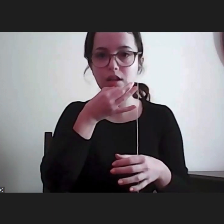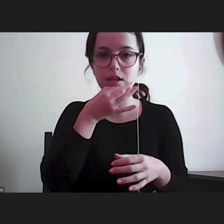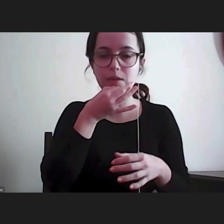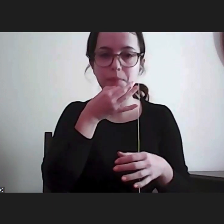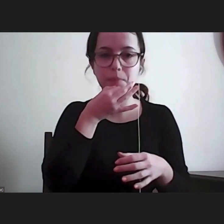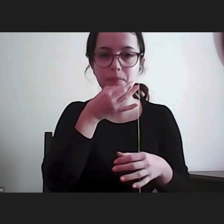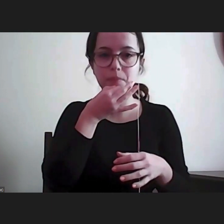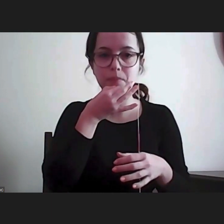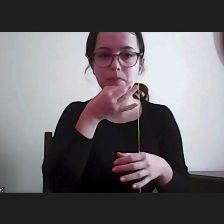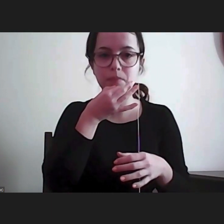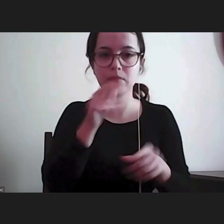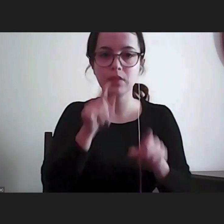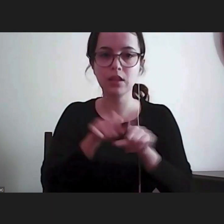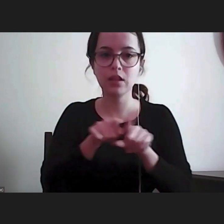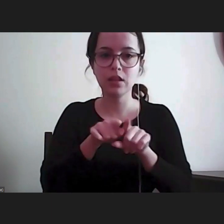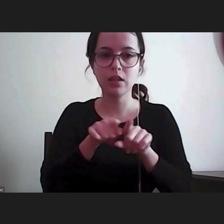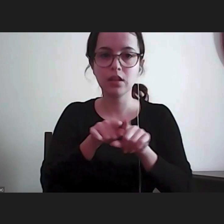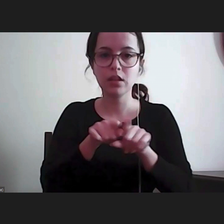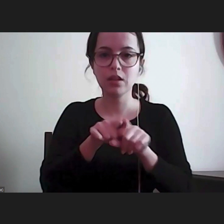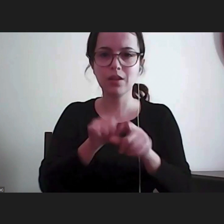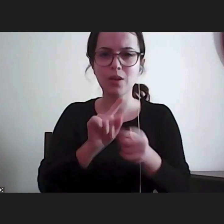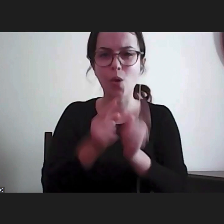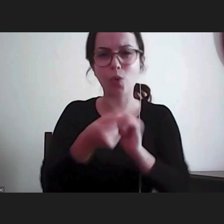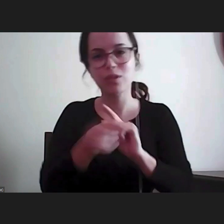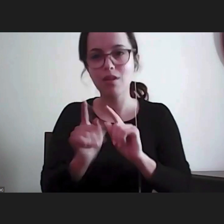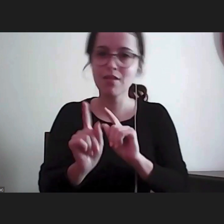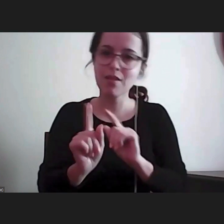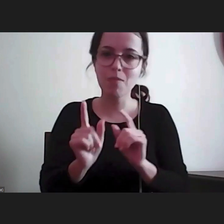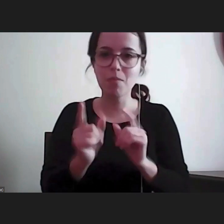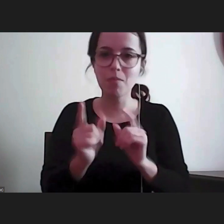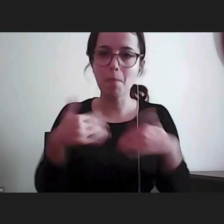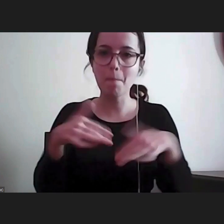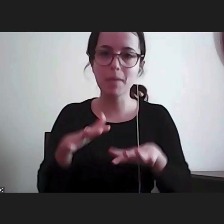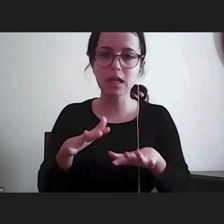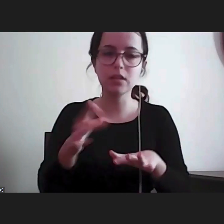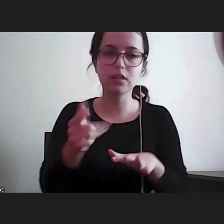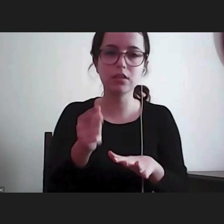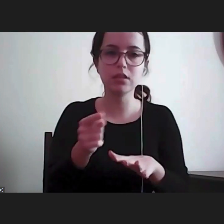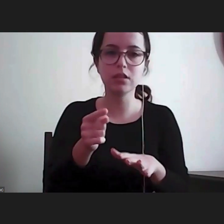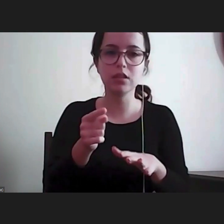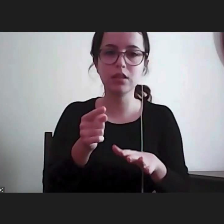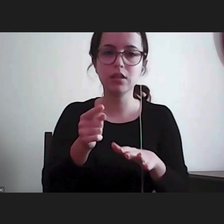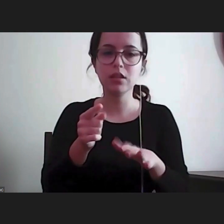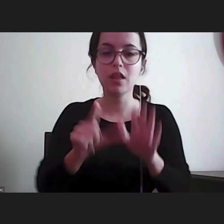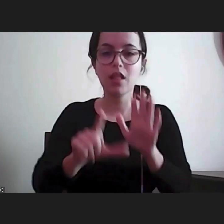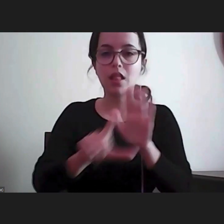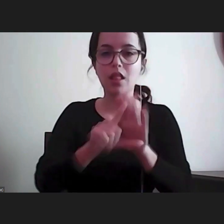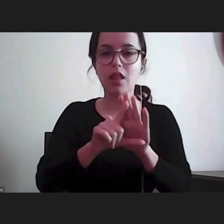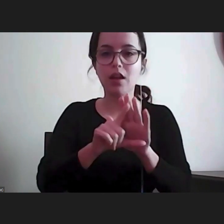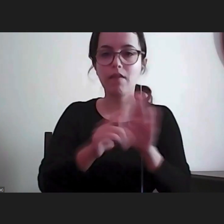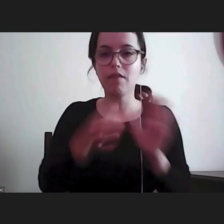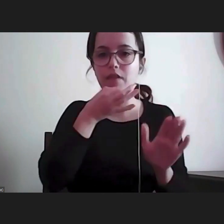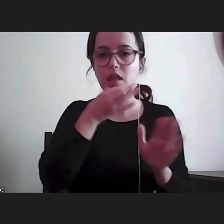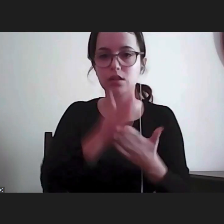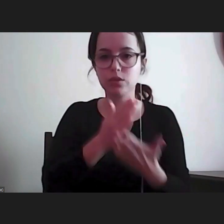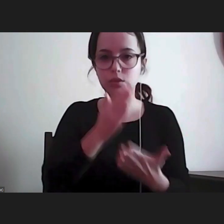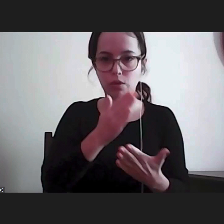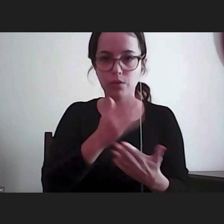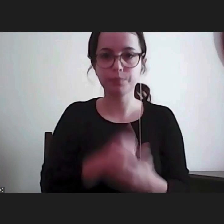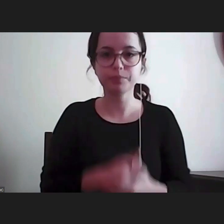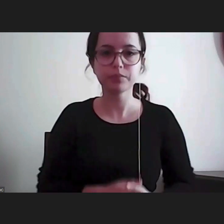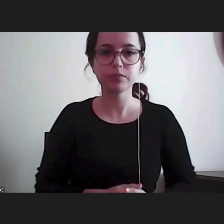em contraponto, não em oposição, mas em contraponto com uma atuação de mera legalidade. Portanto, há